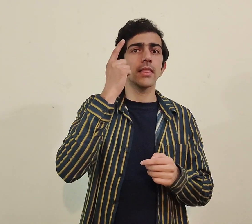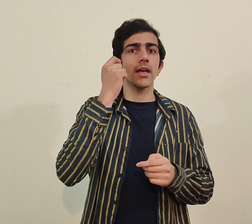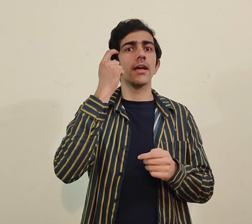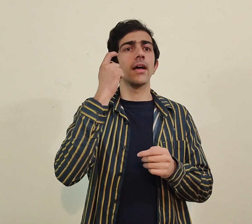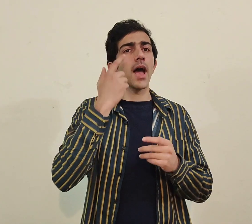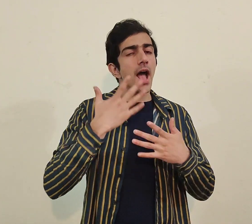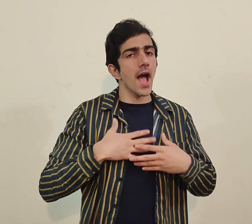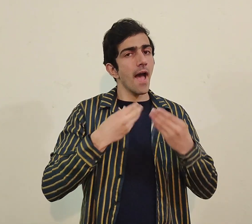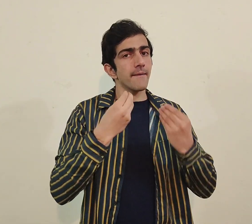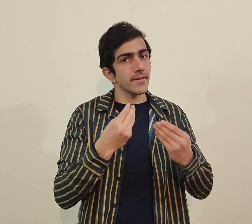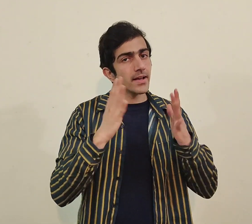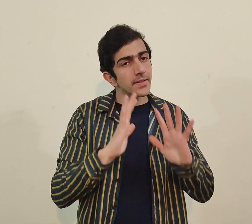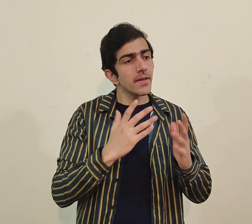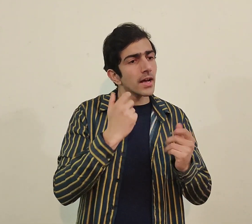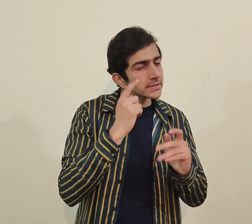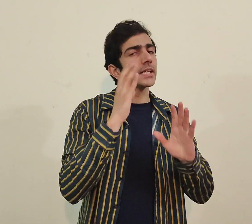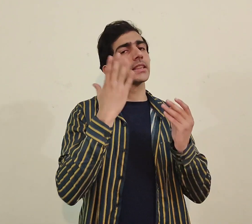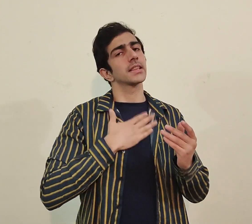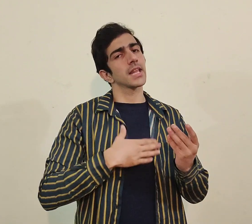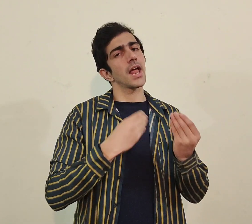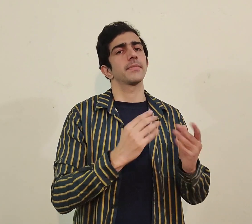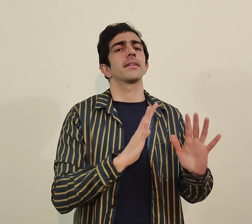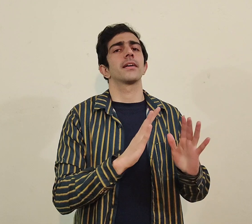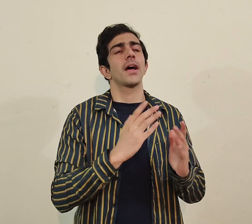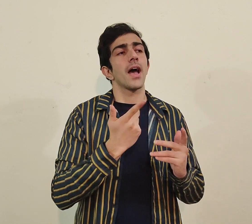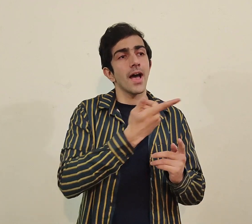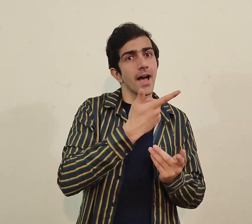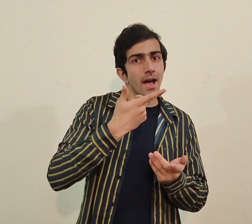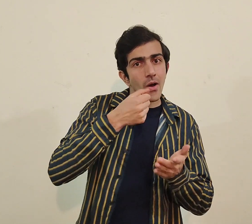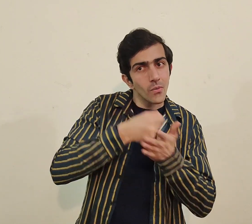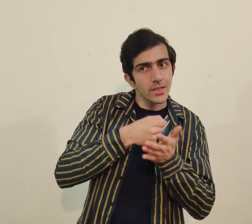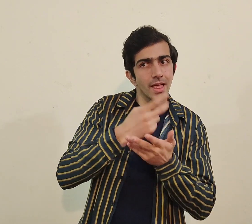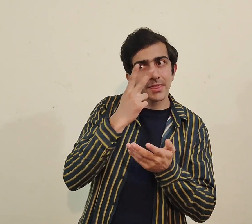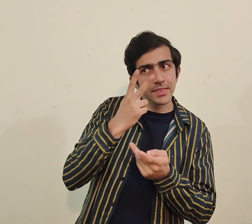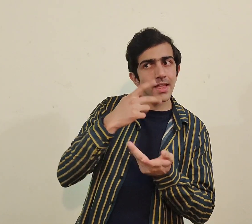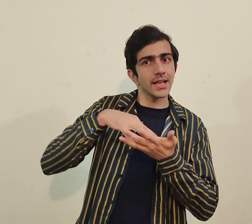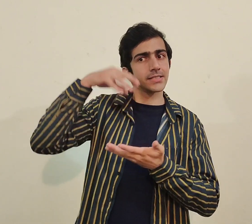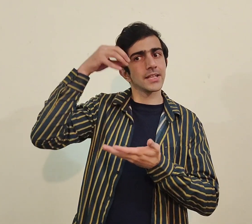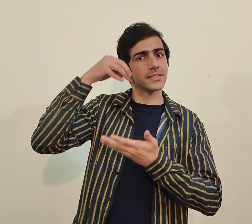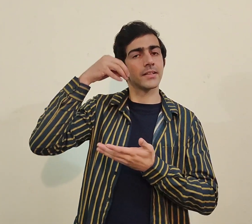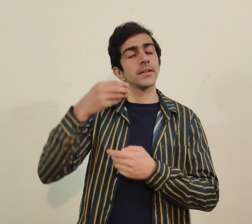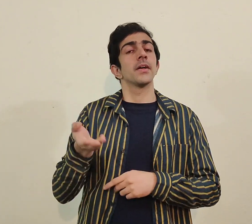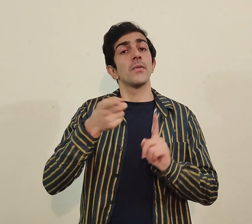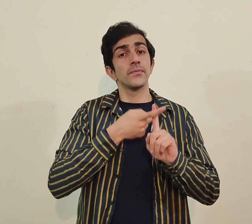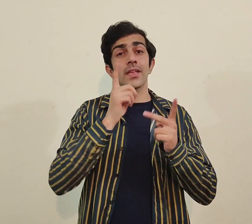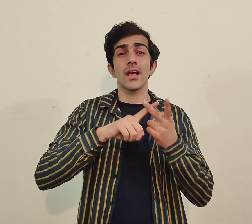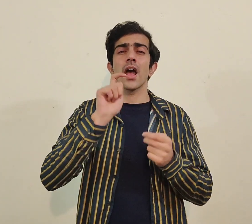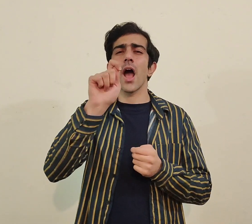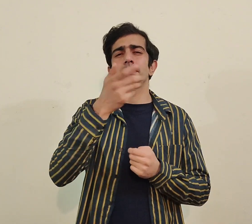سکتے ہیں تو deaf person کو ضرور idea ہوگا تو آرام سے communication کرنا بہت رازمی ہے اور کوشش کریں کہ سیکھیں